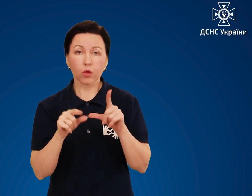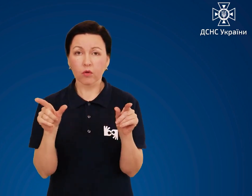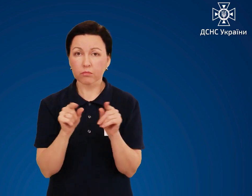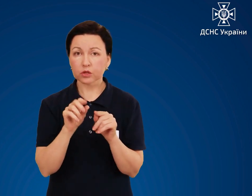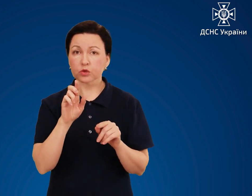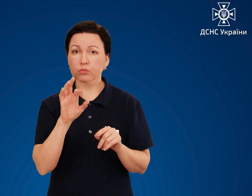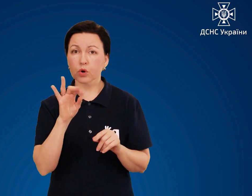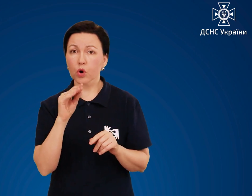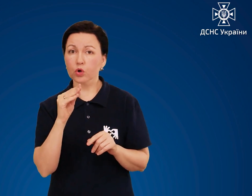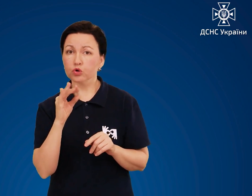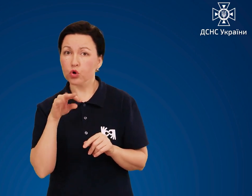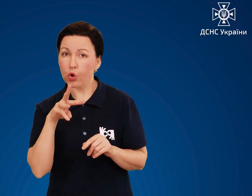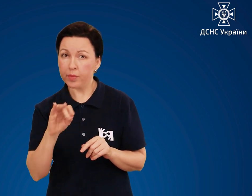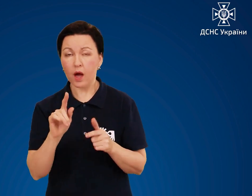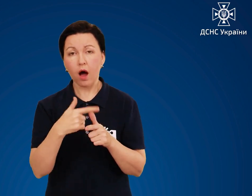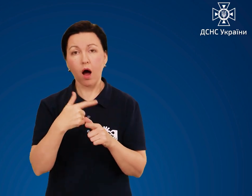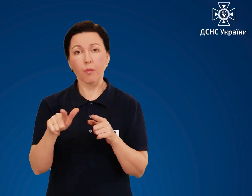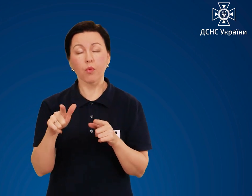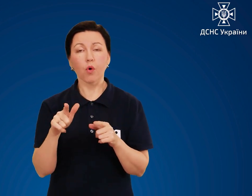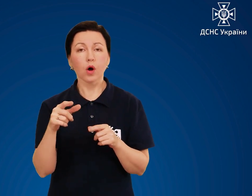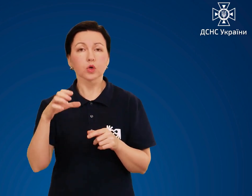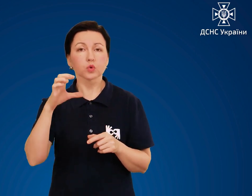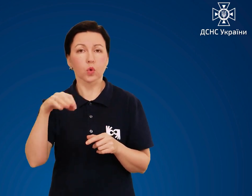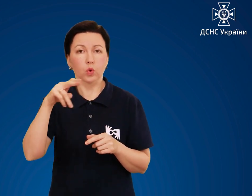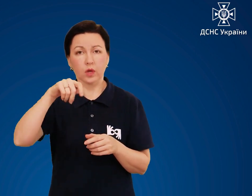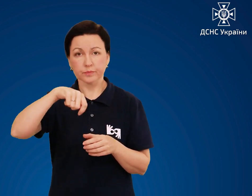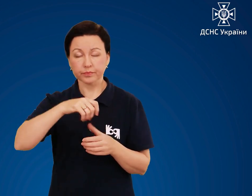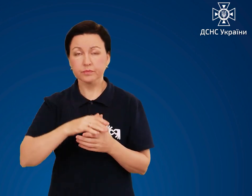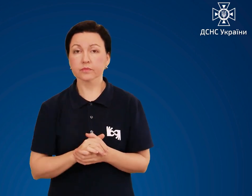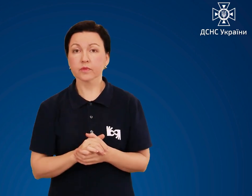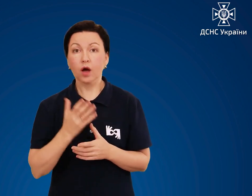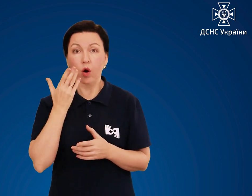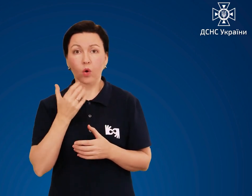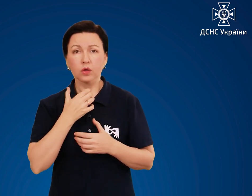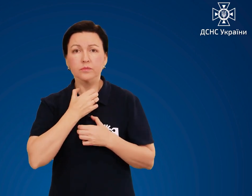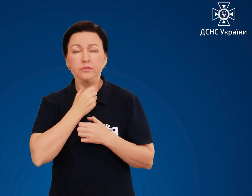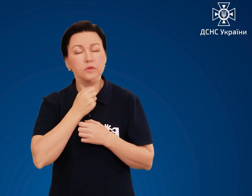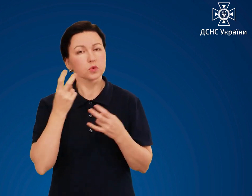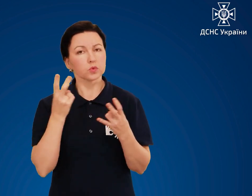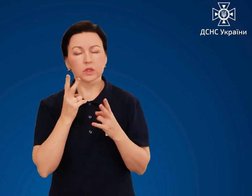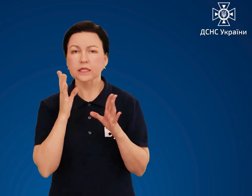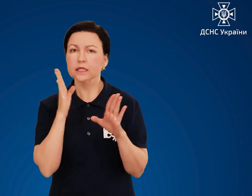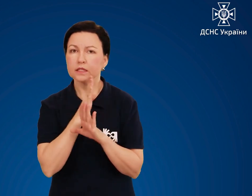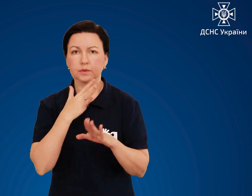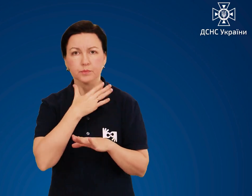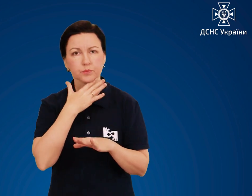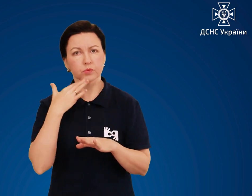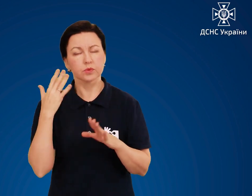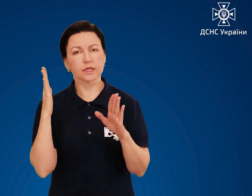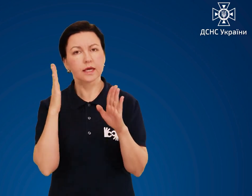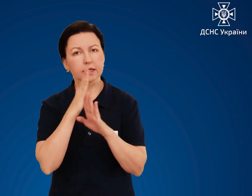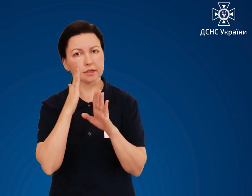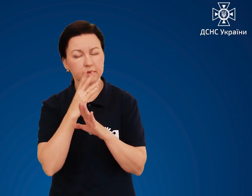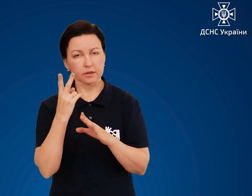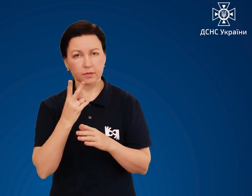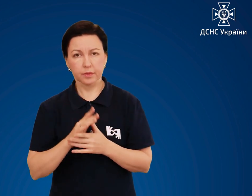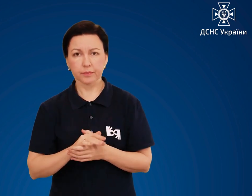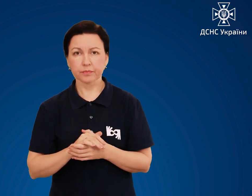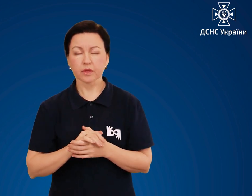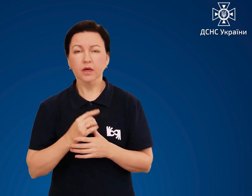боржомі або харчовою содою. При задусі необхідний кисень При